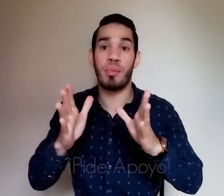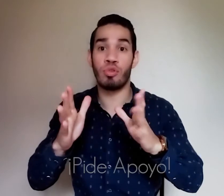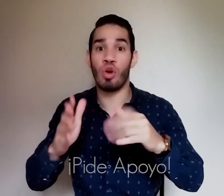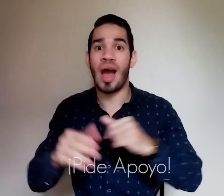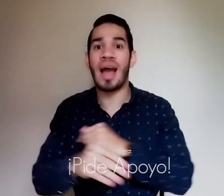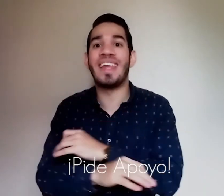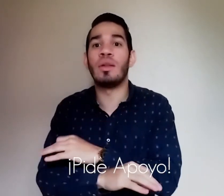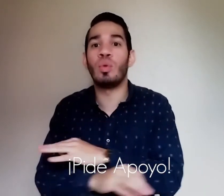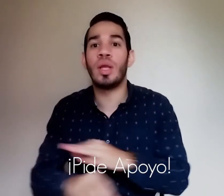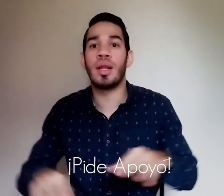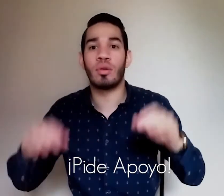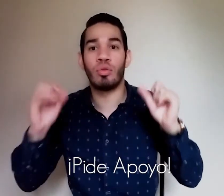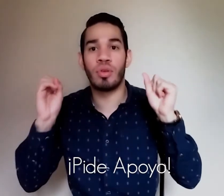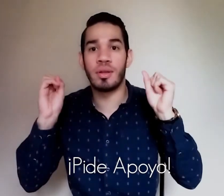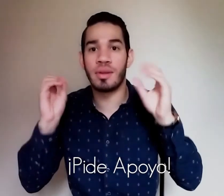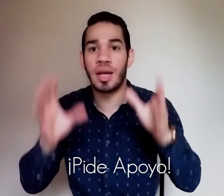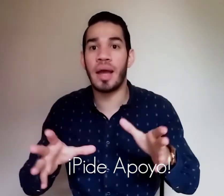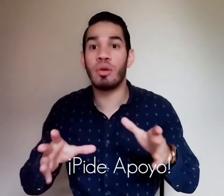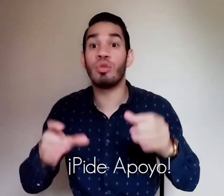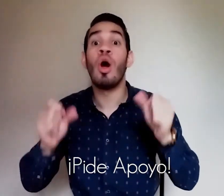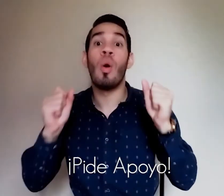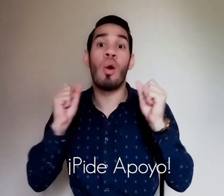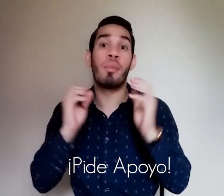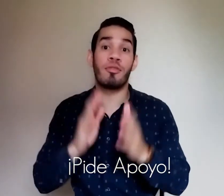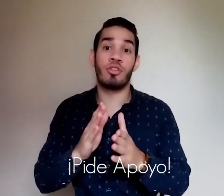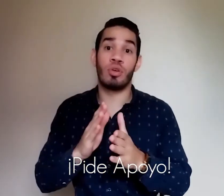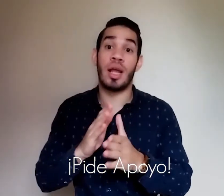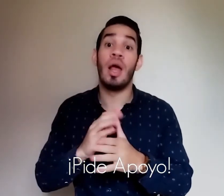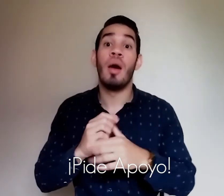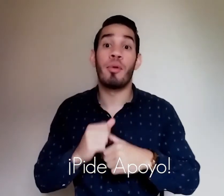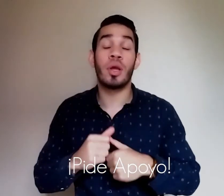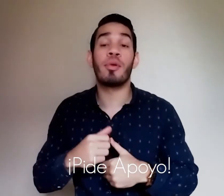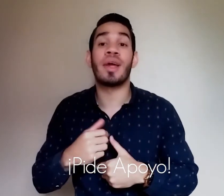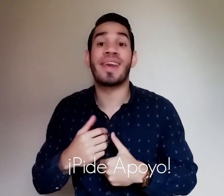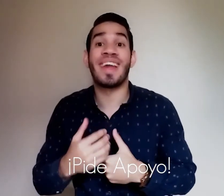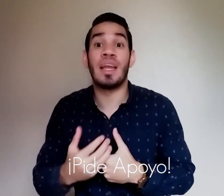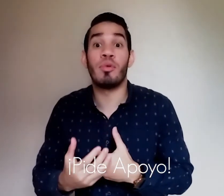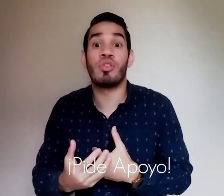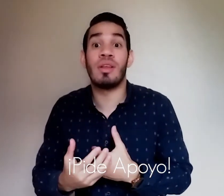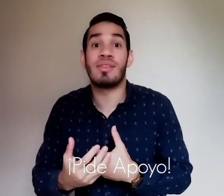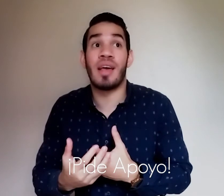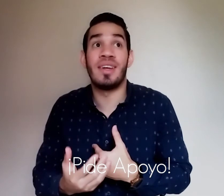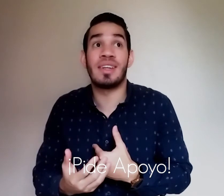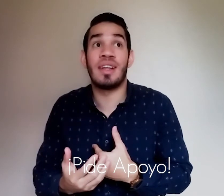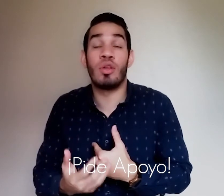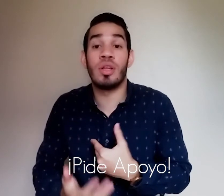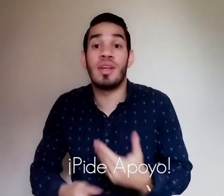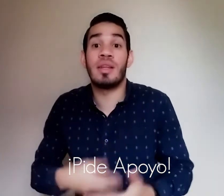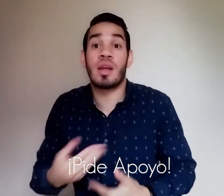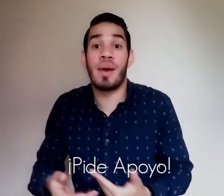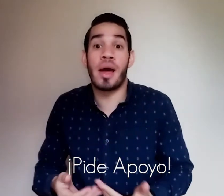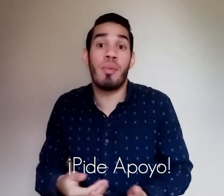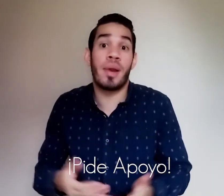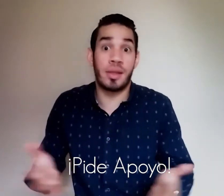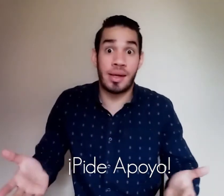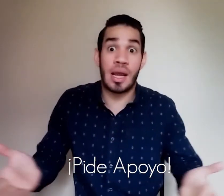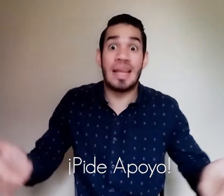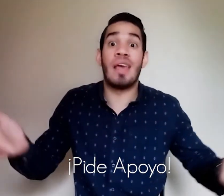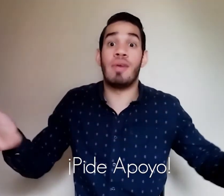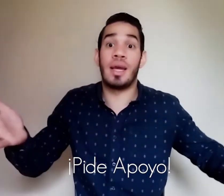apoyo a quien tú quieras a tus seres cercanos o un profesional porque porque requerimos saber de dónde viene y trabajarlo para tener la calidad de vida